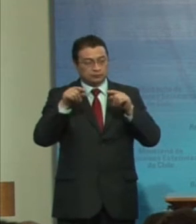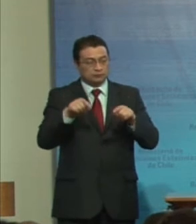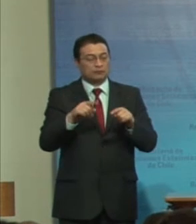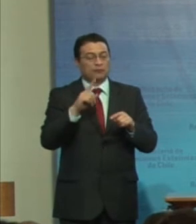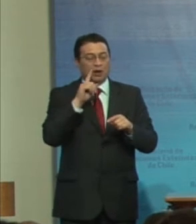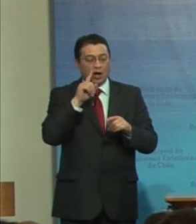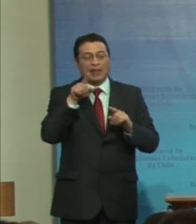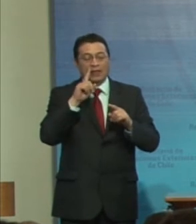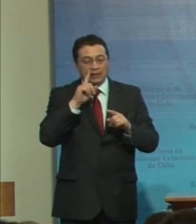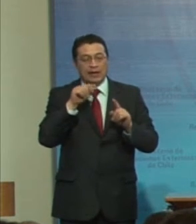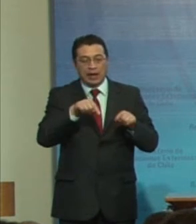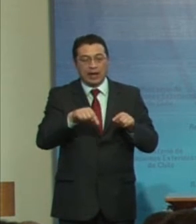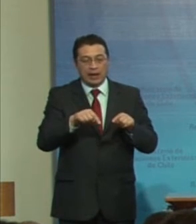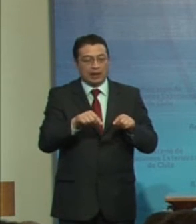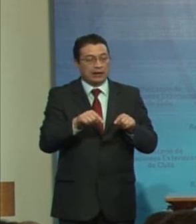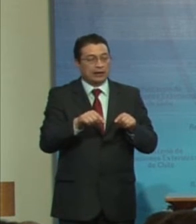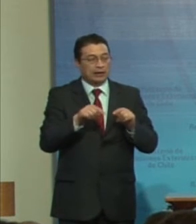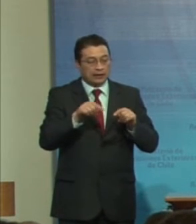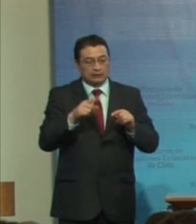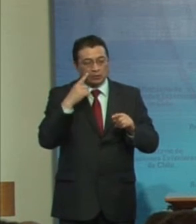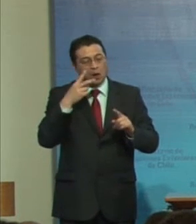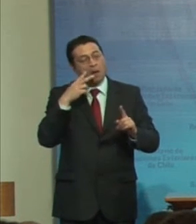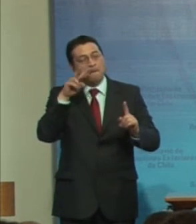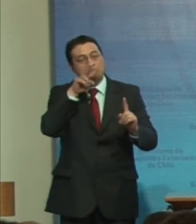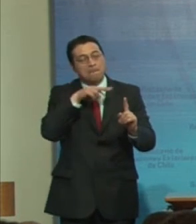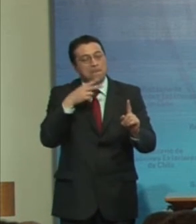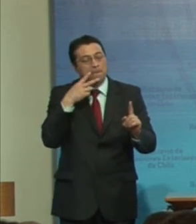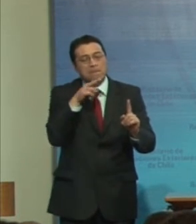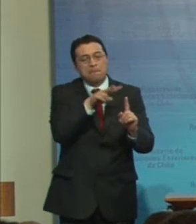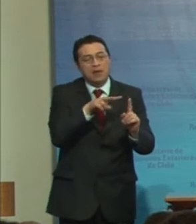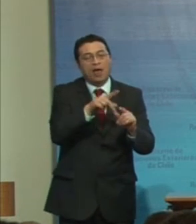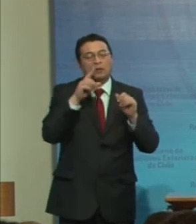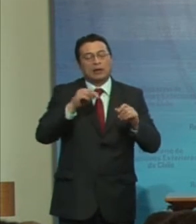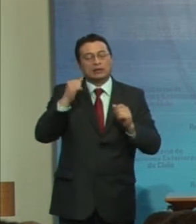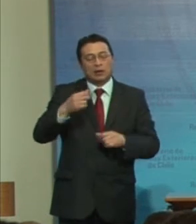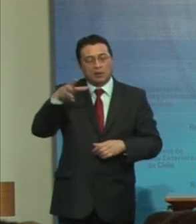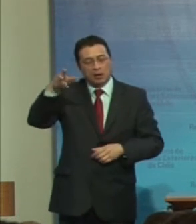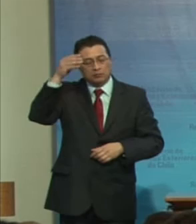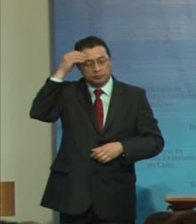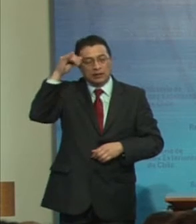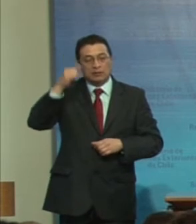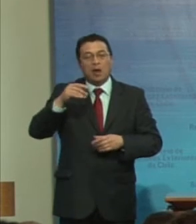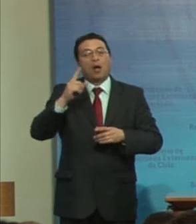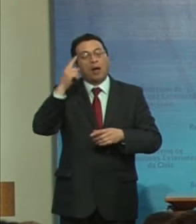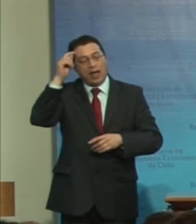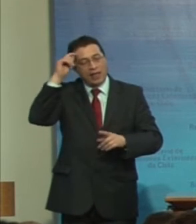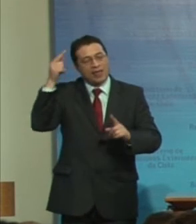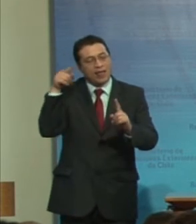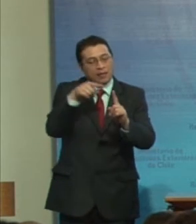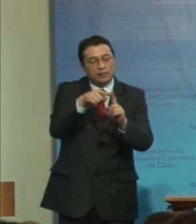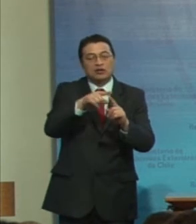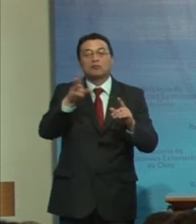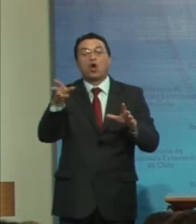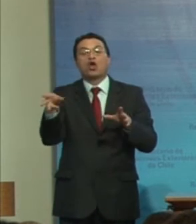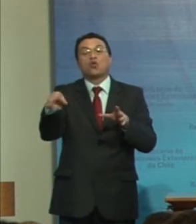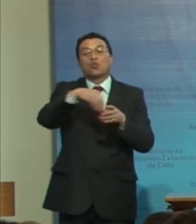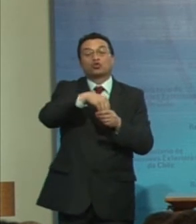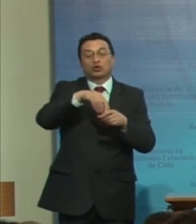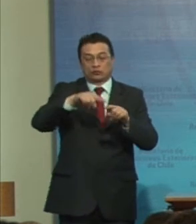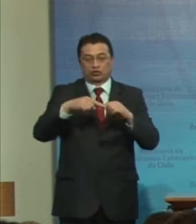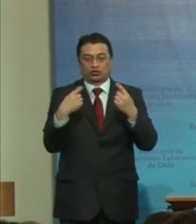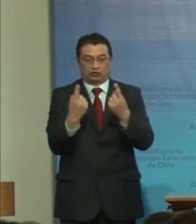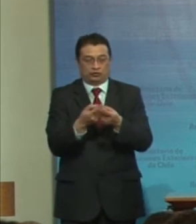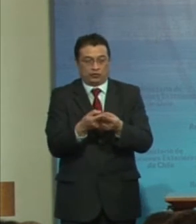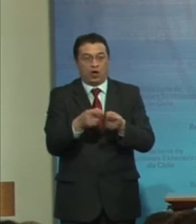el fondo Esta orientación En el fondo De estar considerando siempre El principio de inclusión En nuestra área Pero